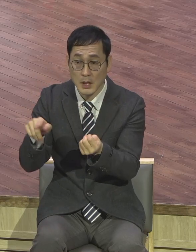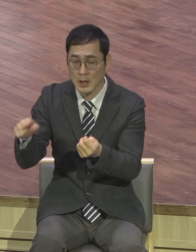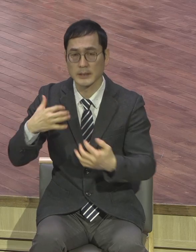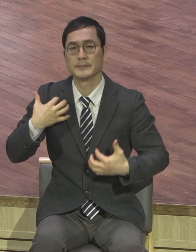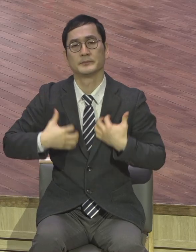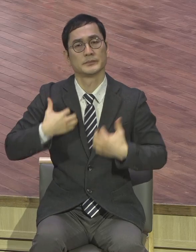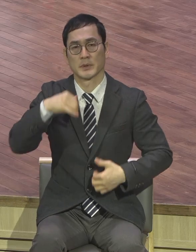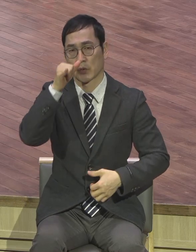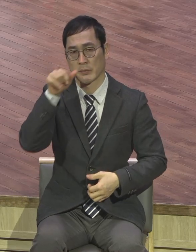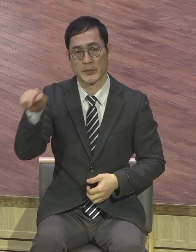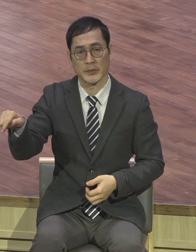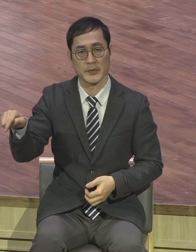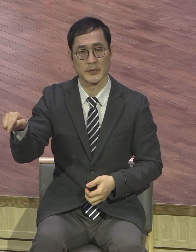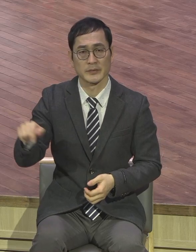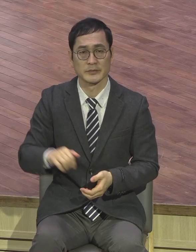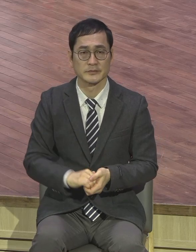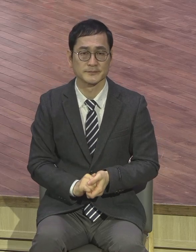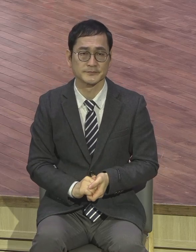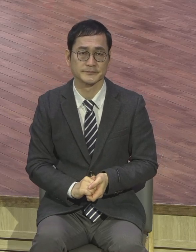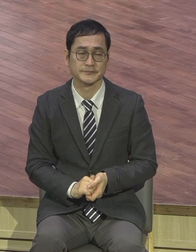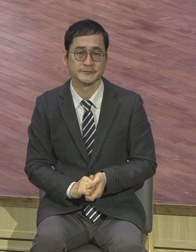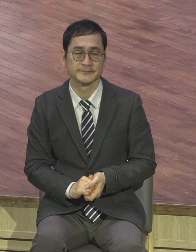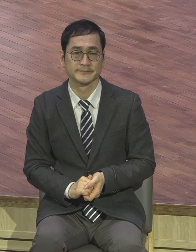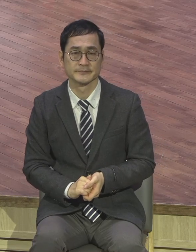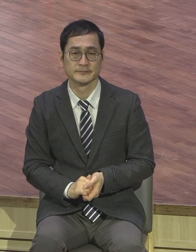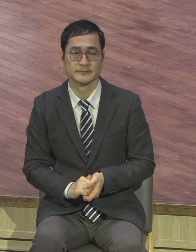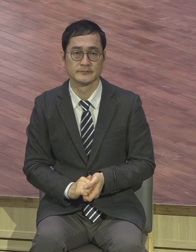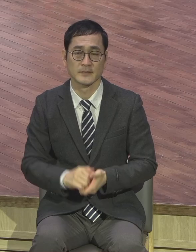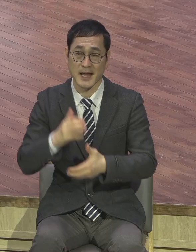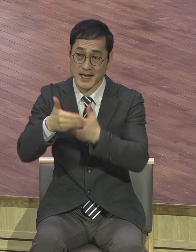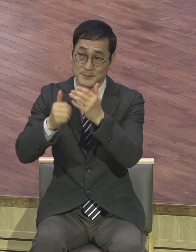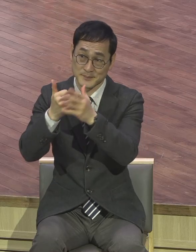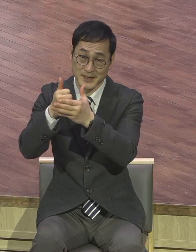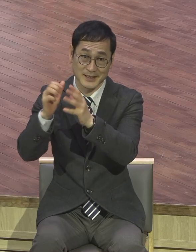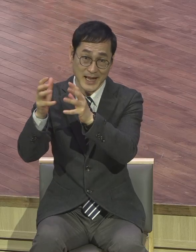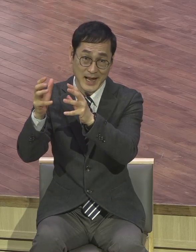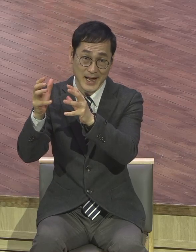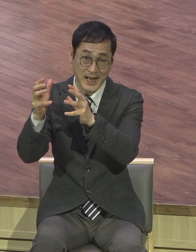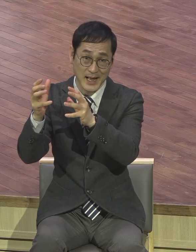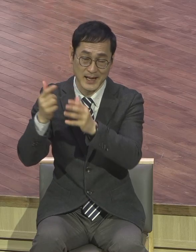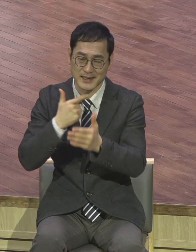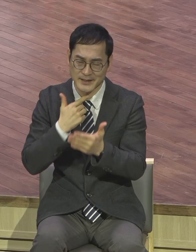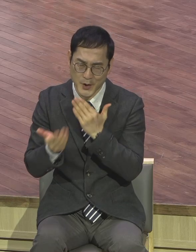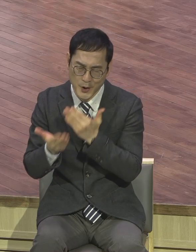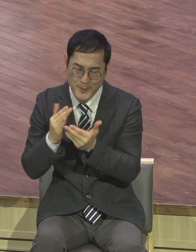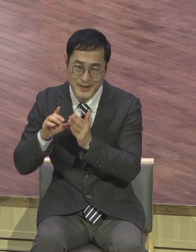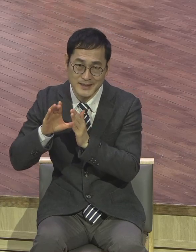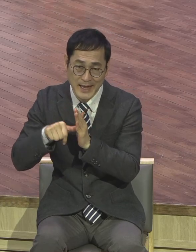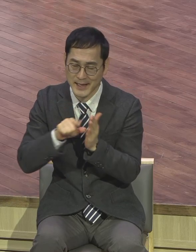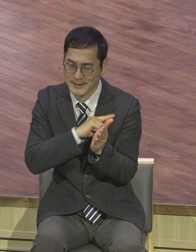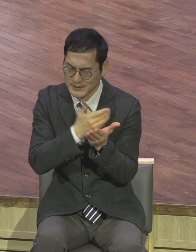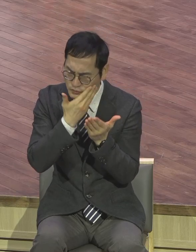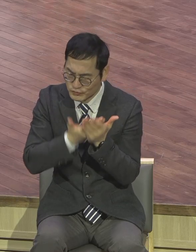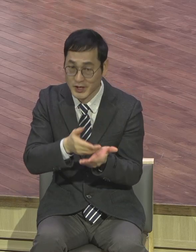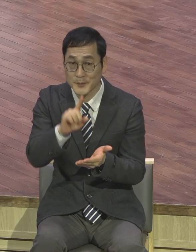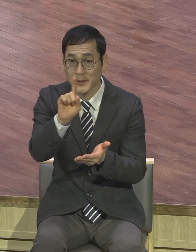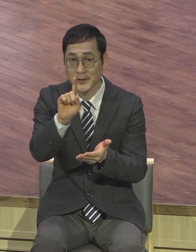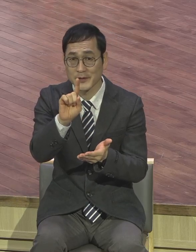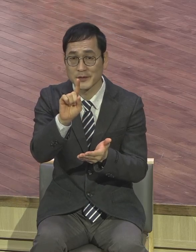천국 곧 하나님의 나라를 접할 때 가장 중요한 부분이 뭐냐? 하나님의